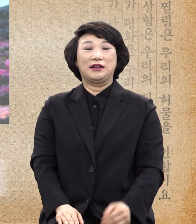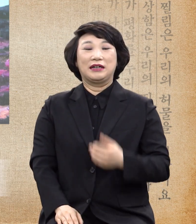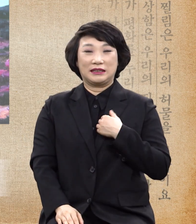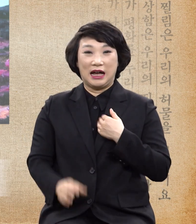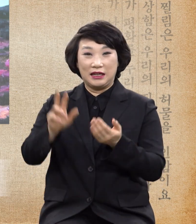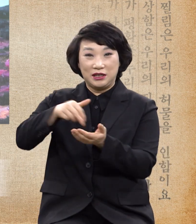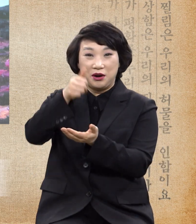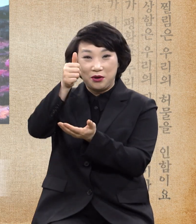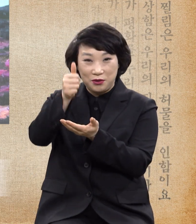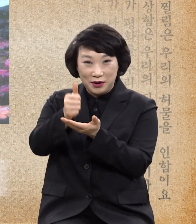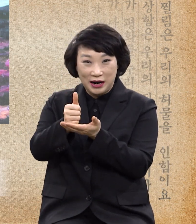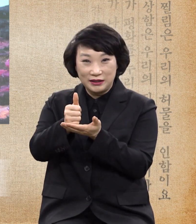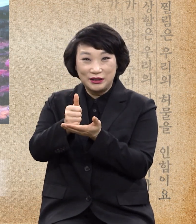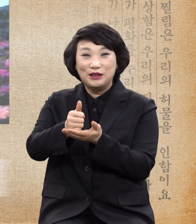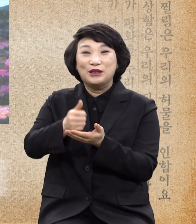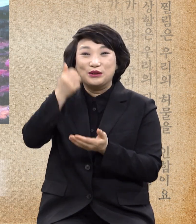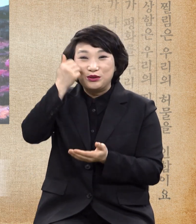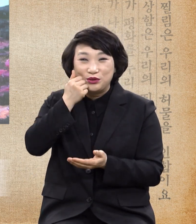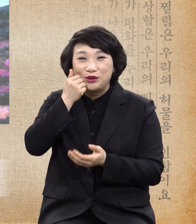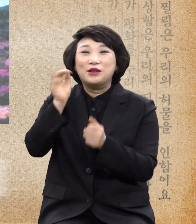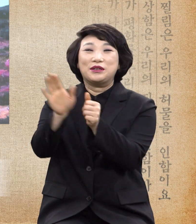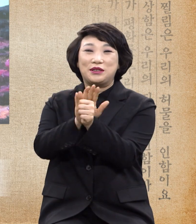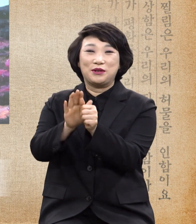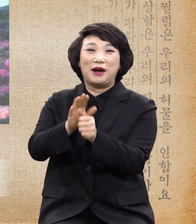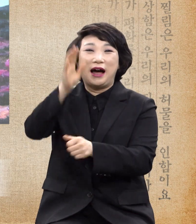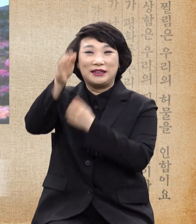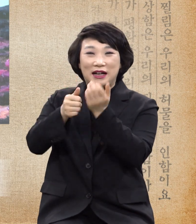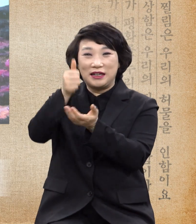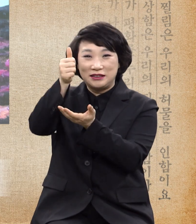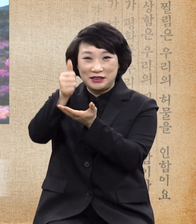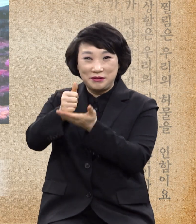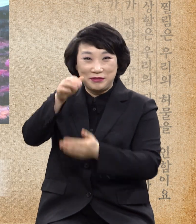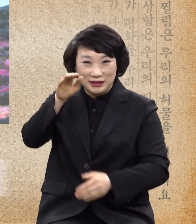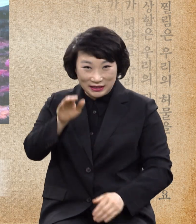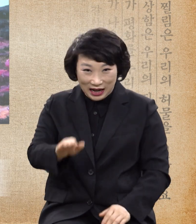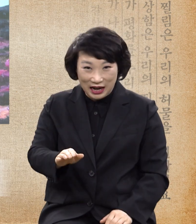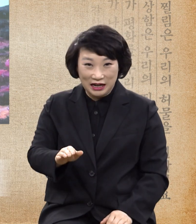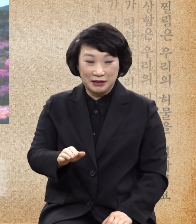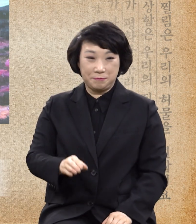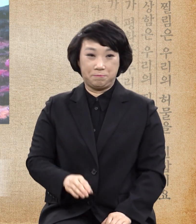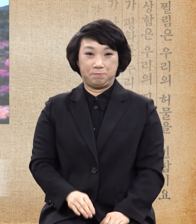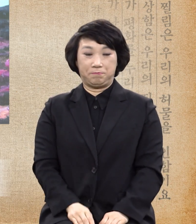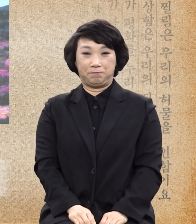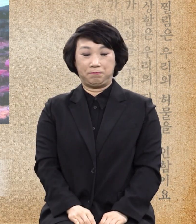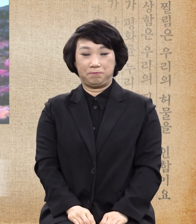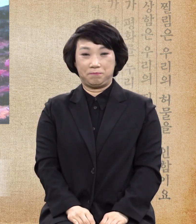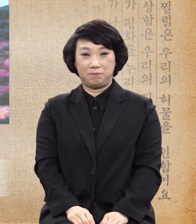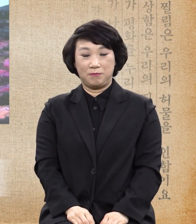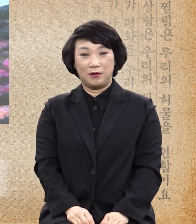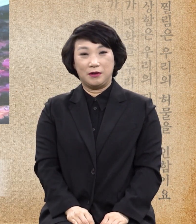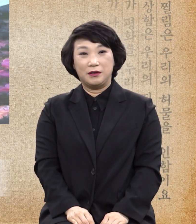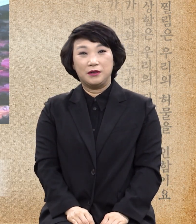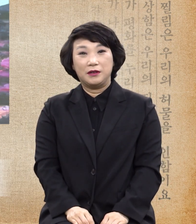여우와는 치료하는 하나님이시다 라고 말씀하셨어요